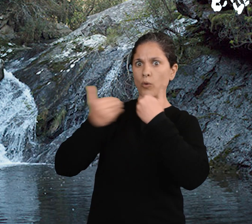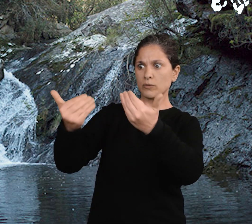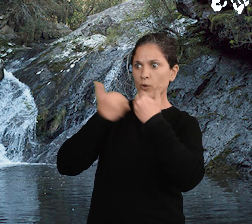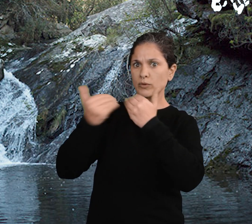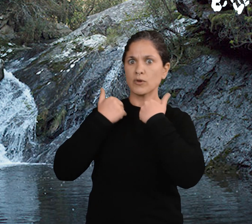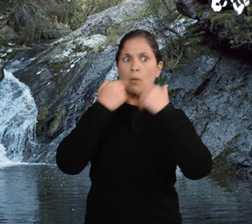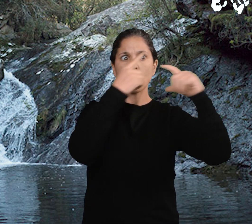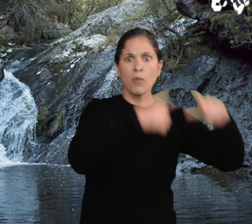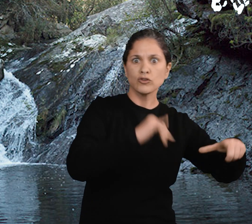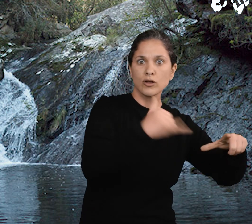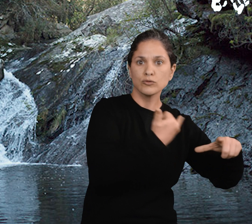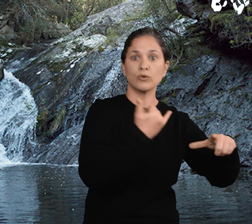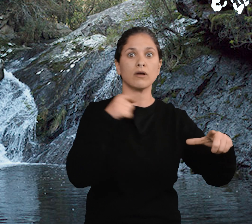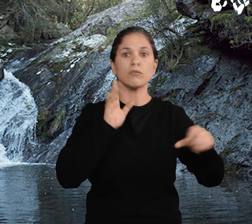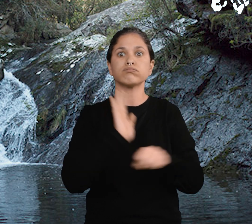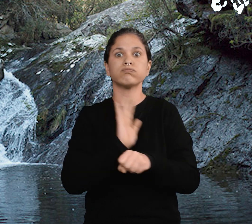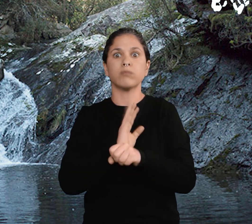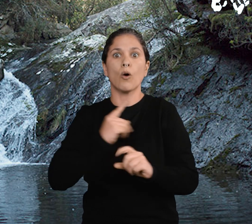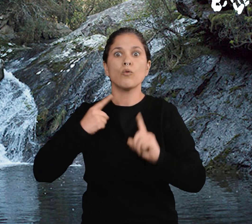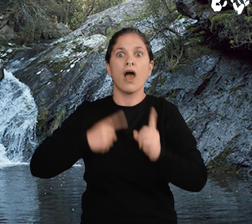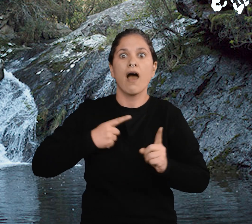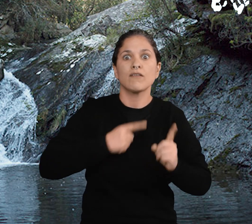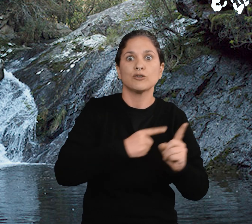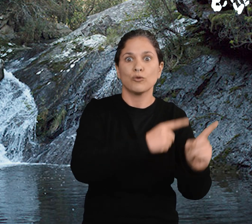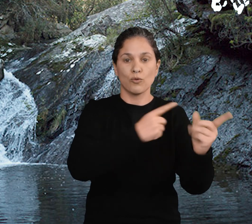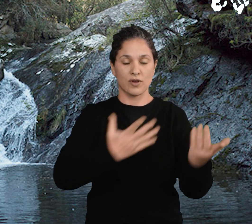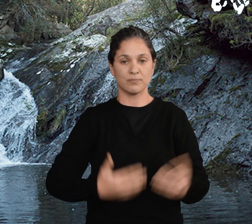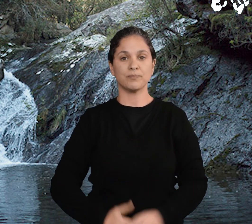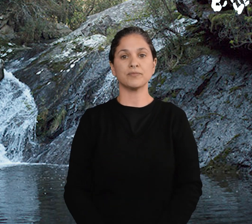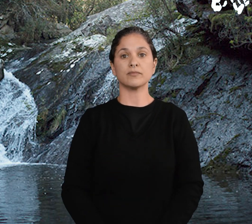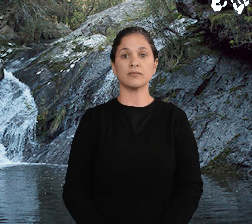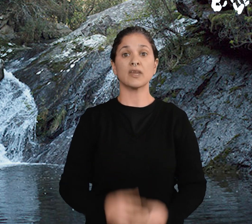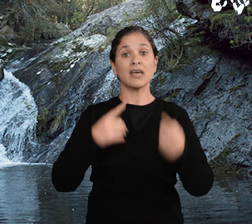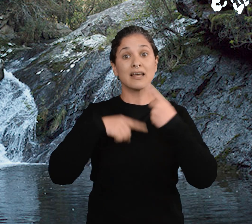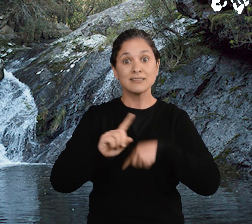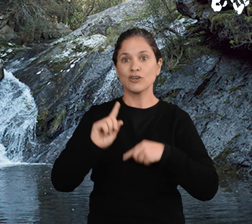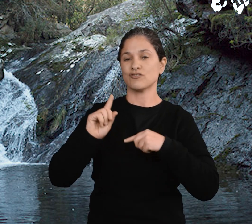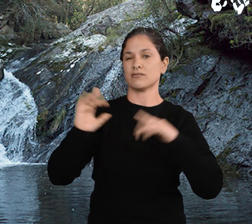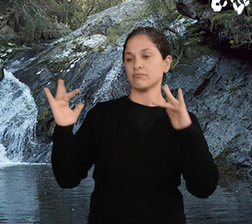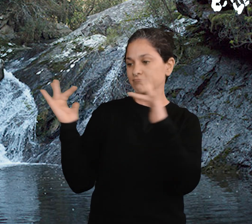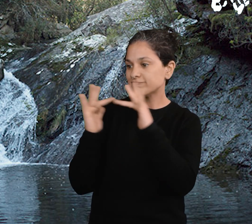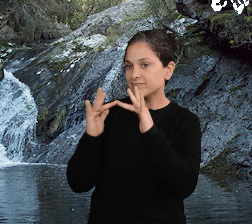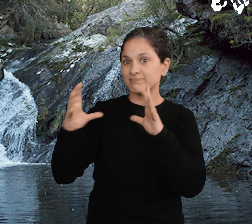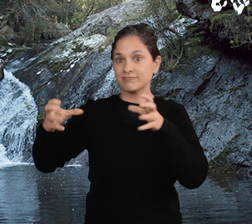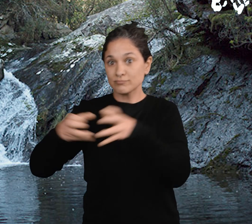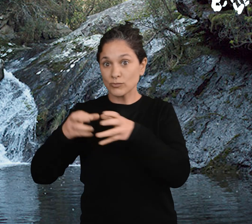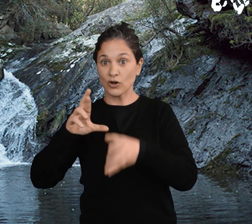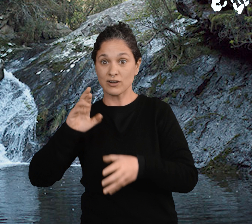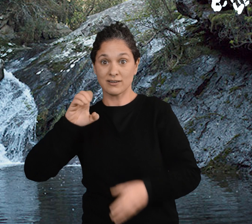Esto era una romería, aseguró Ernesto. Entonces comenzaron los contactos con red ánimas